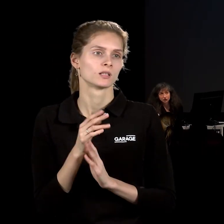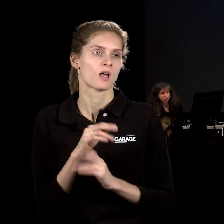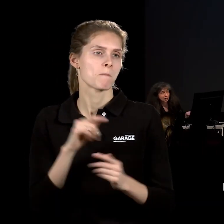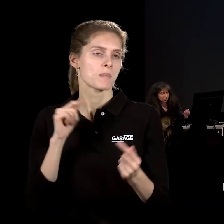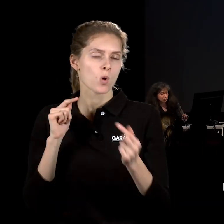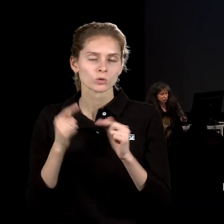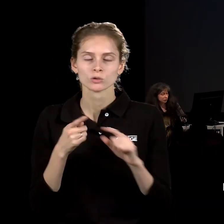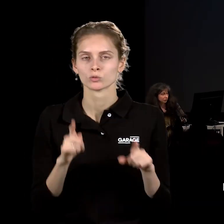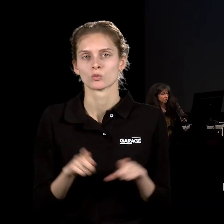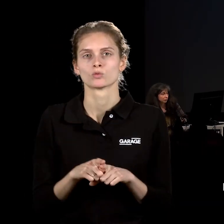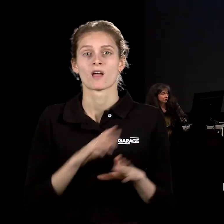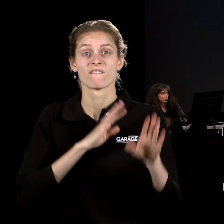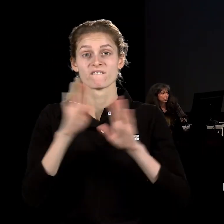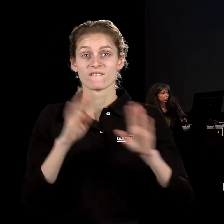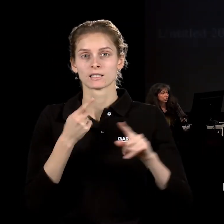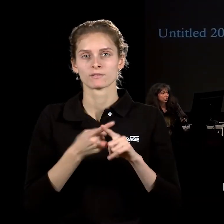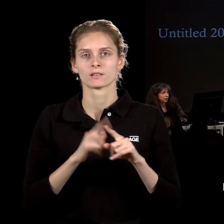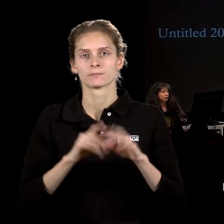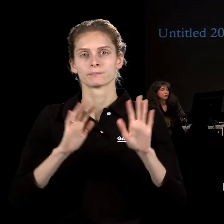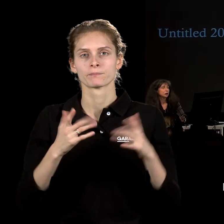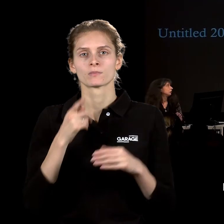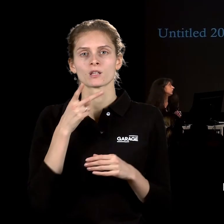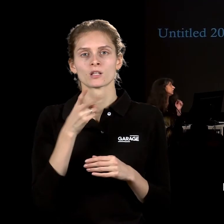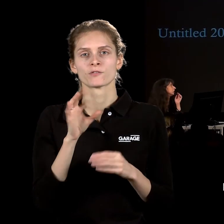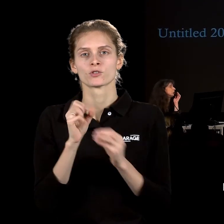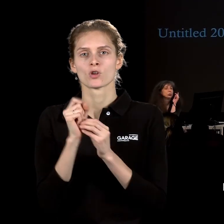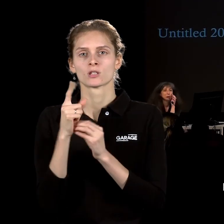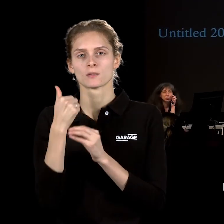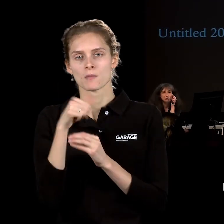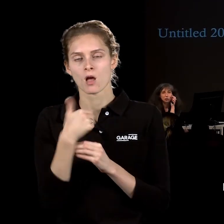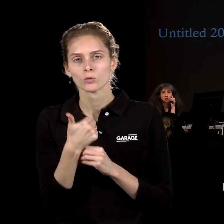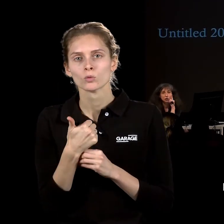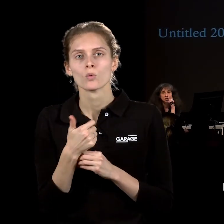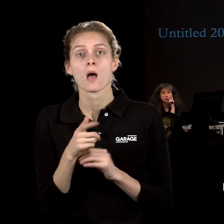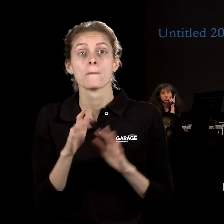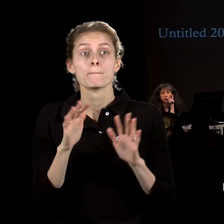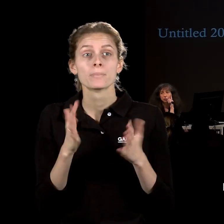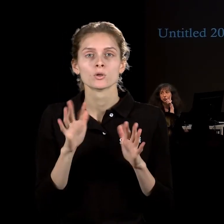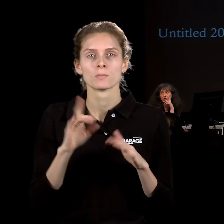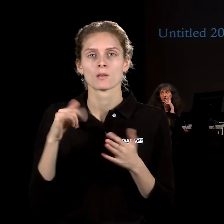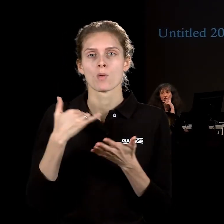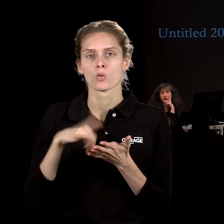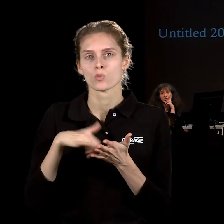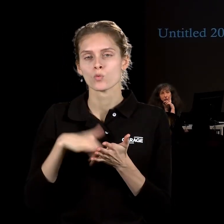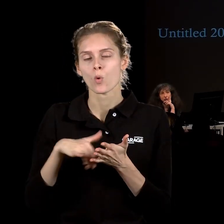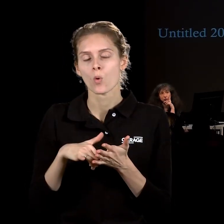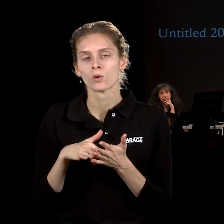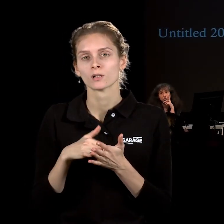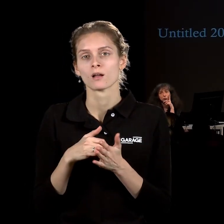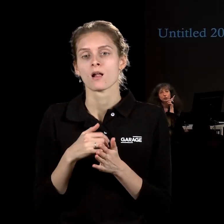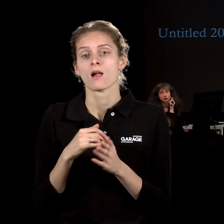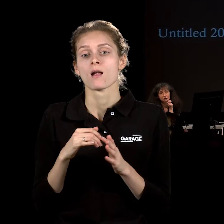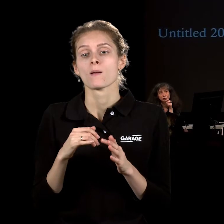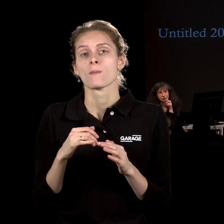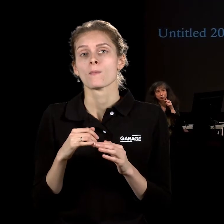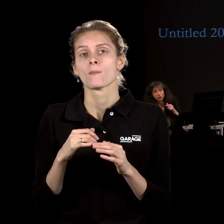протеста. И выставка эта происходит в 2011 году, и происходит она в Нью-Йорке и происходит за несколько месяцев до